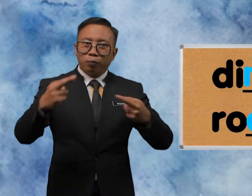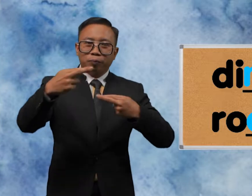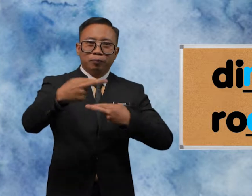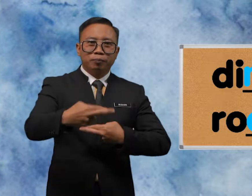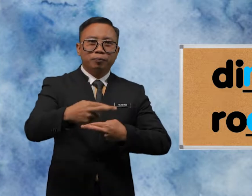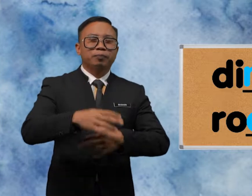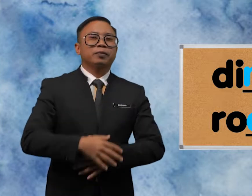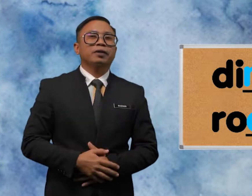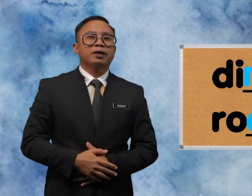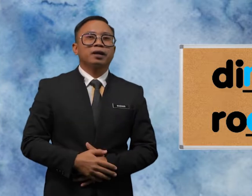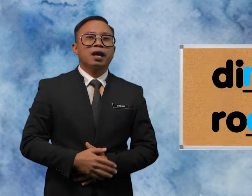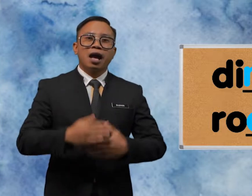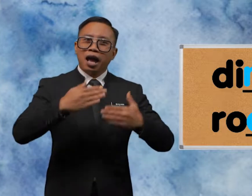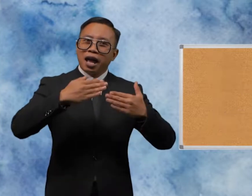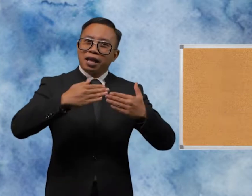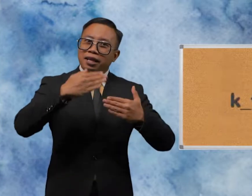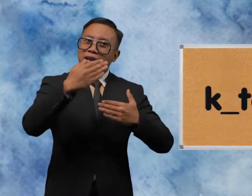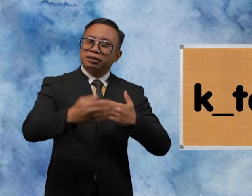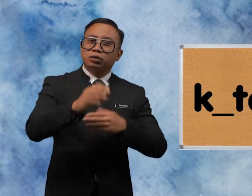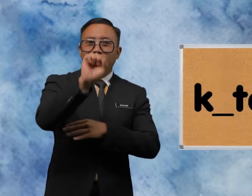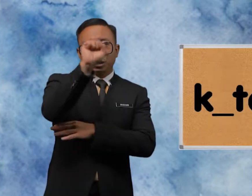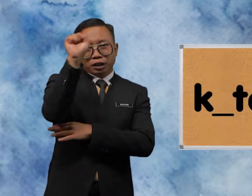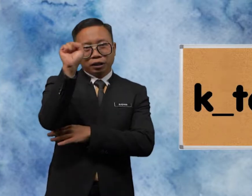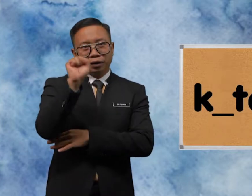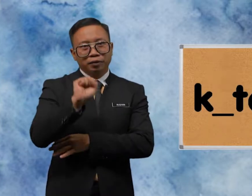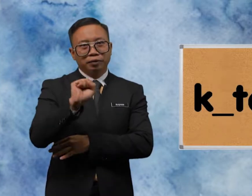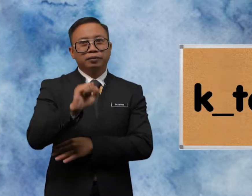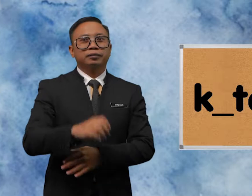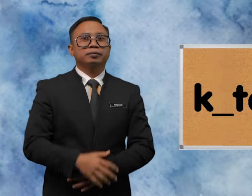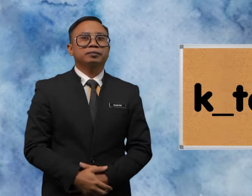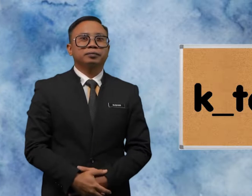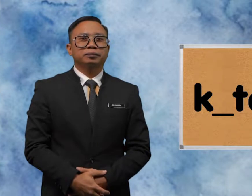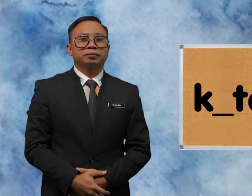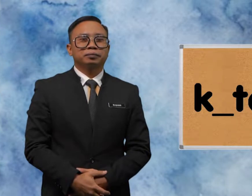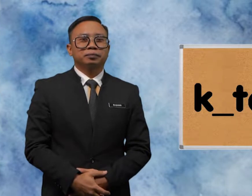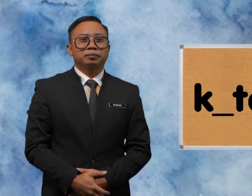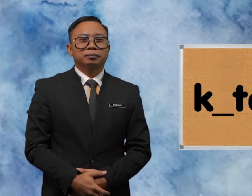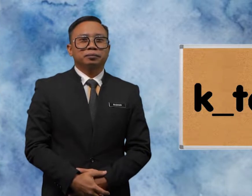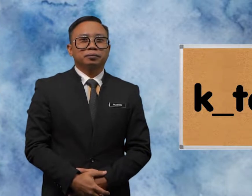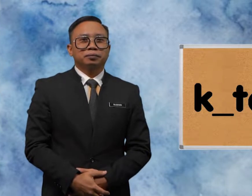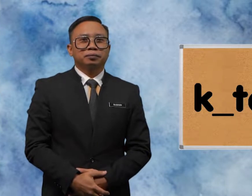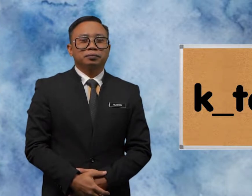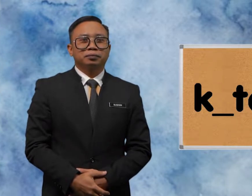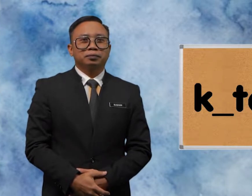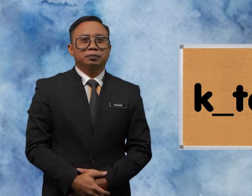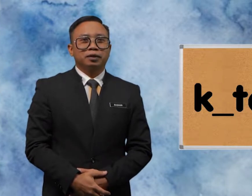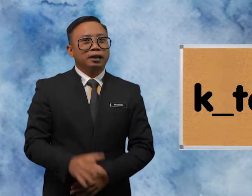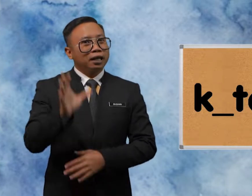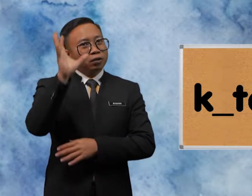-M Next question Can you